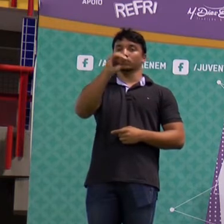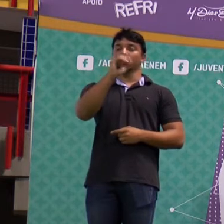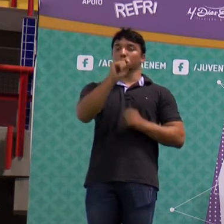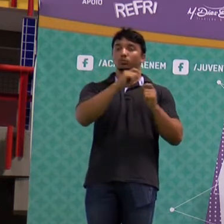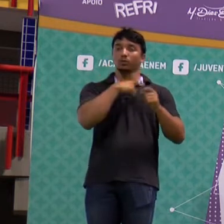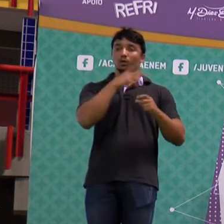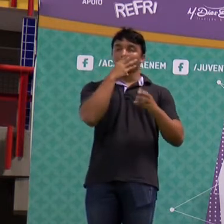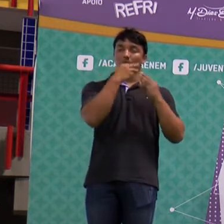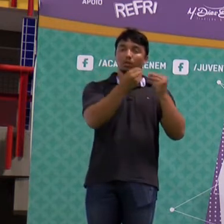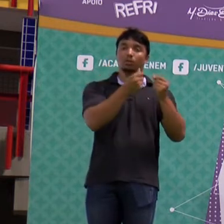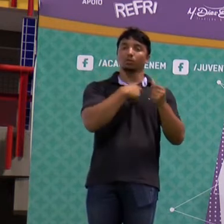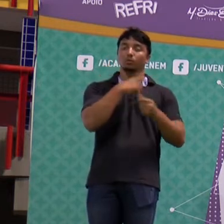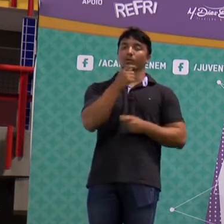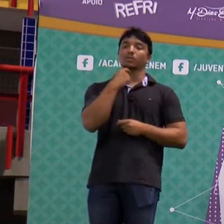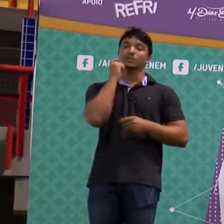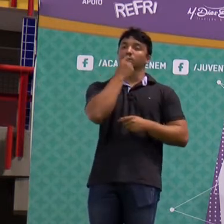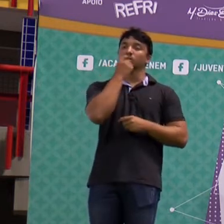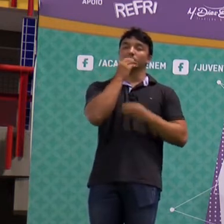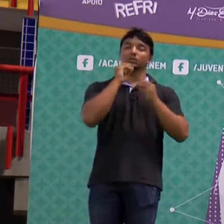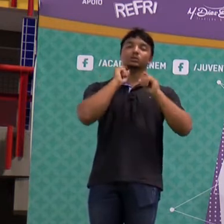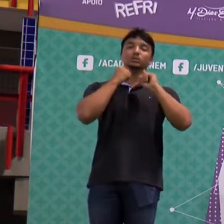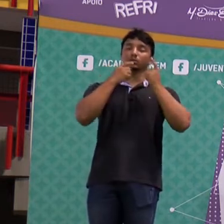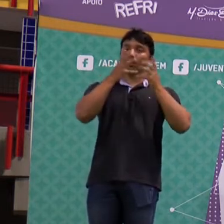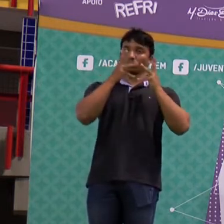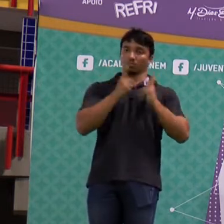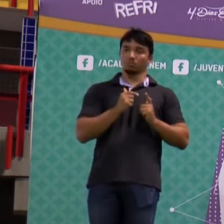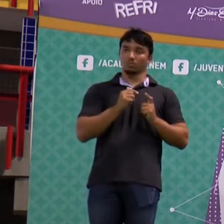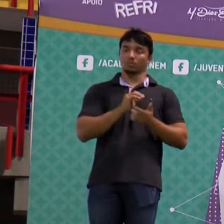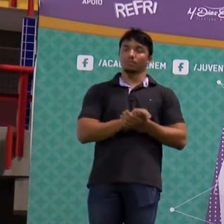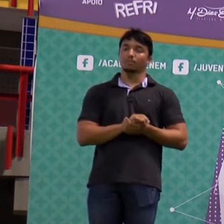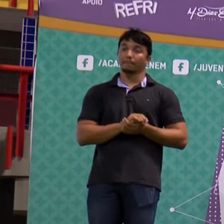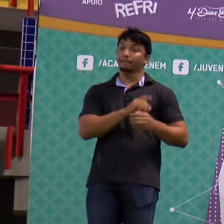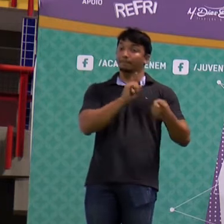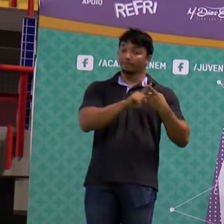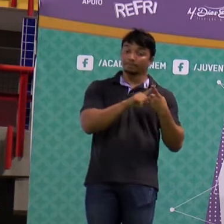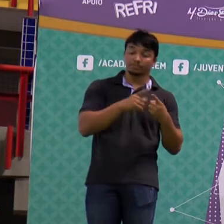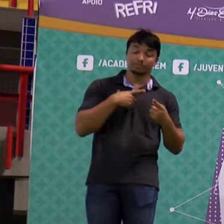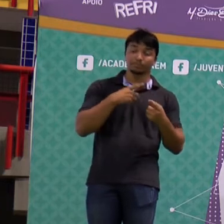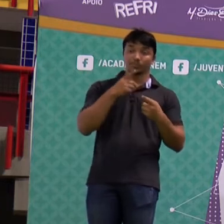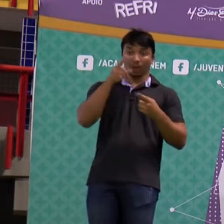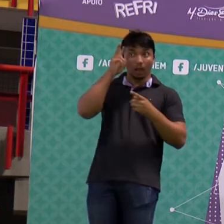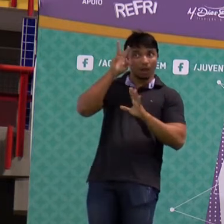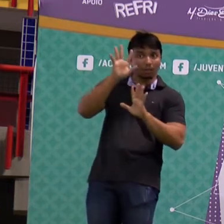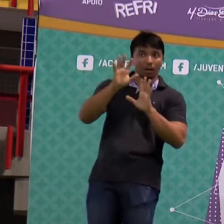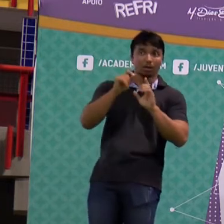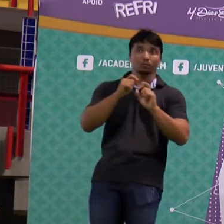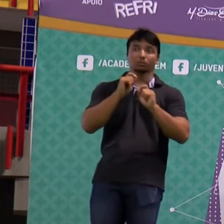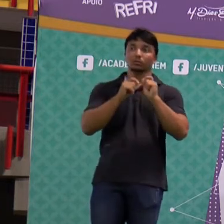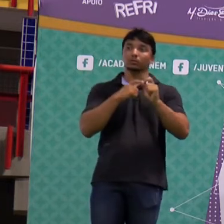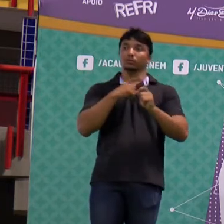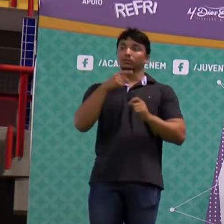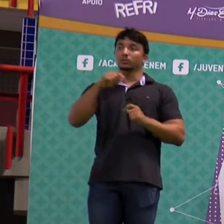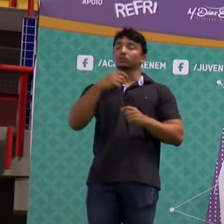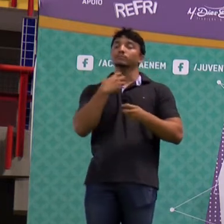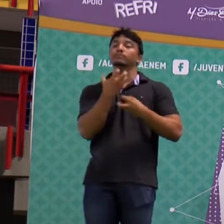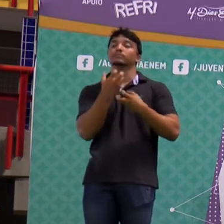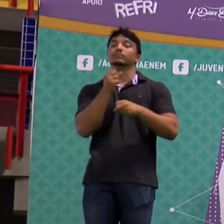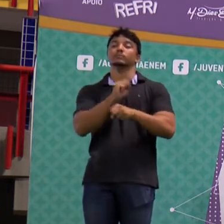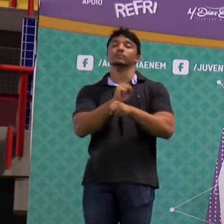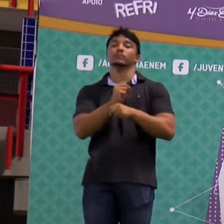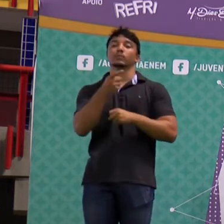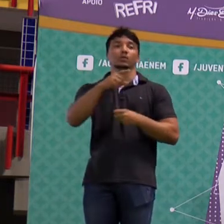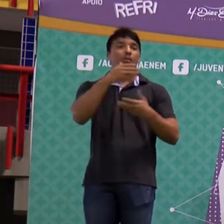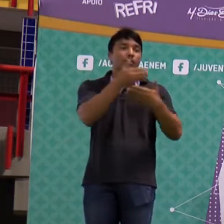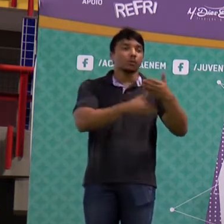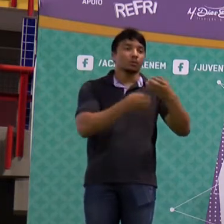cáries na população. Ok, pessoal? Então, lembrem de todos esses processos que a gente falou. E eu espero que vocês façam uma excelente